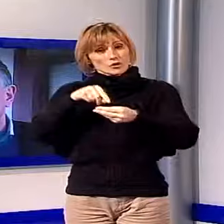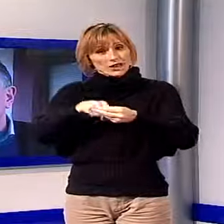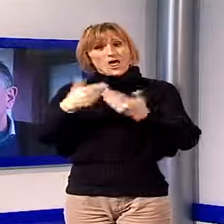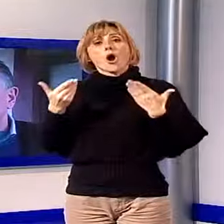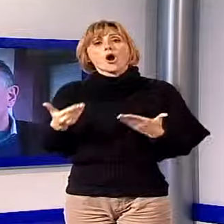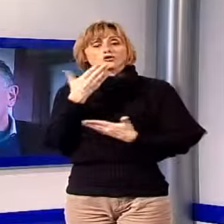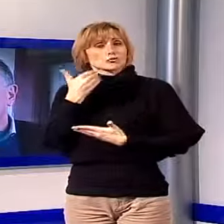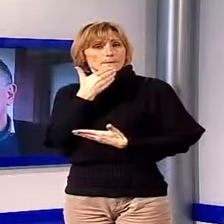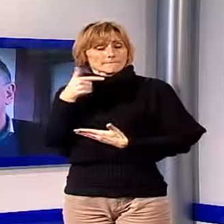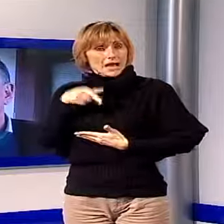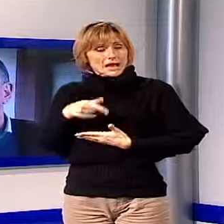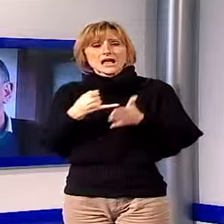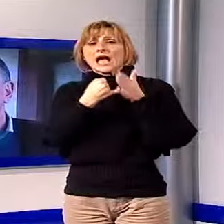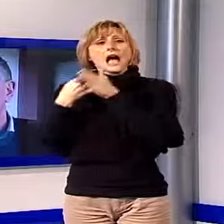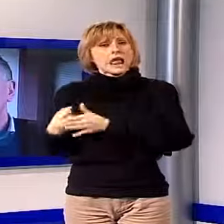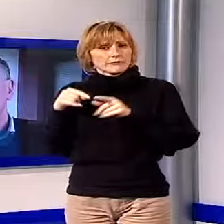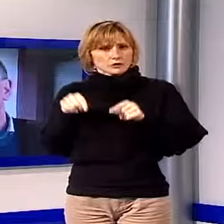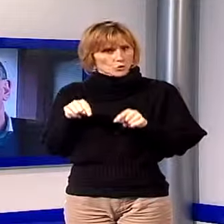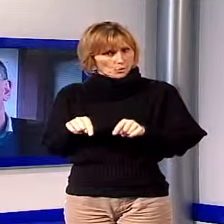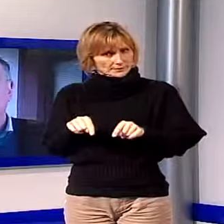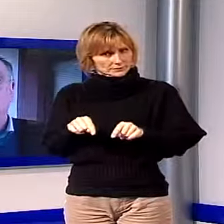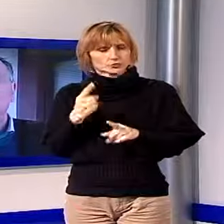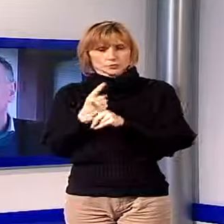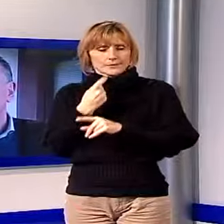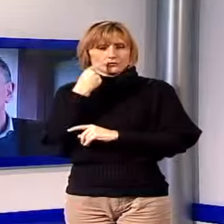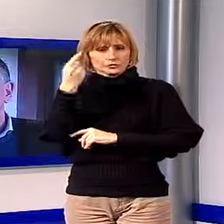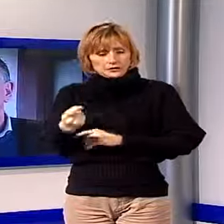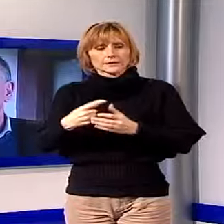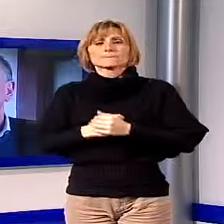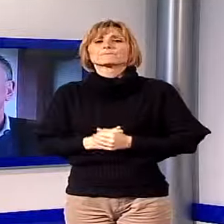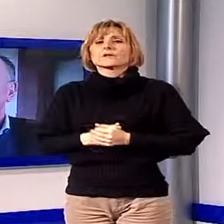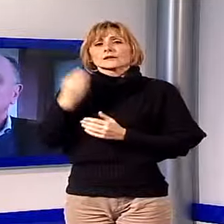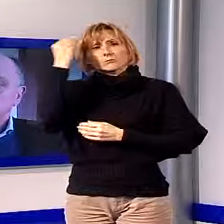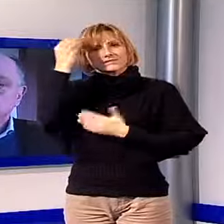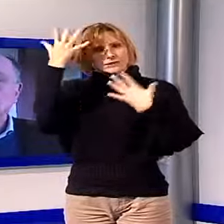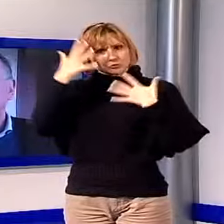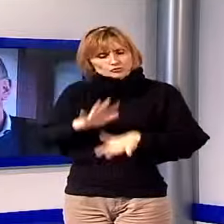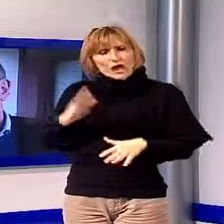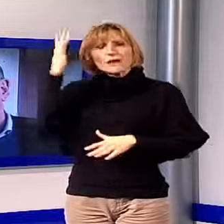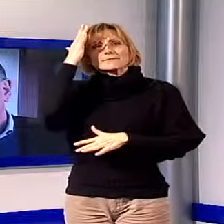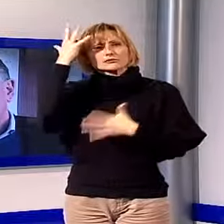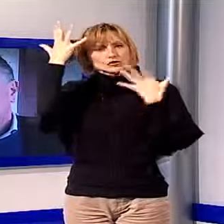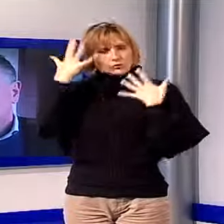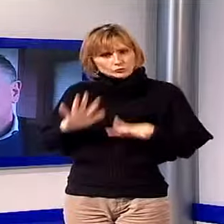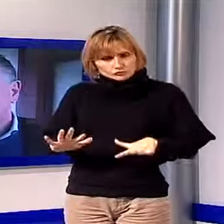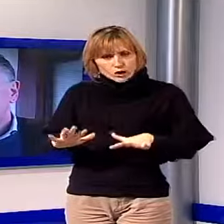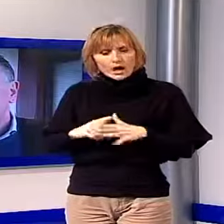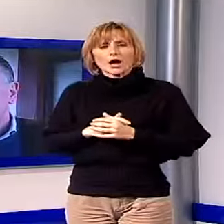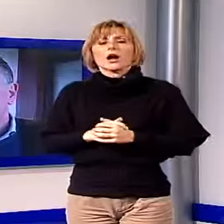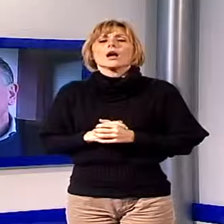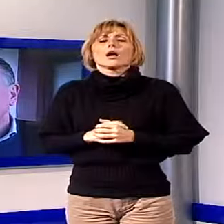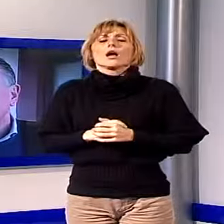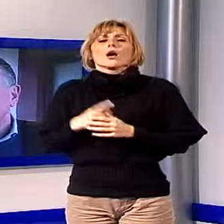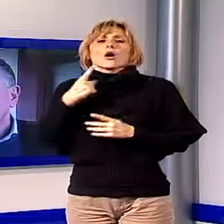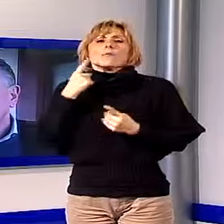alla fine è questo che è necessario dire e abbiamo pensato e immaginato naturalmente è la questione da